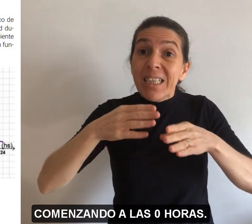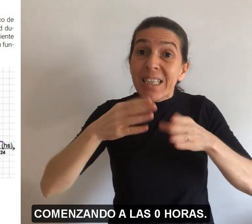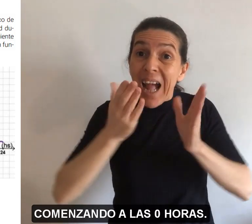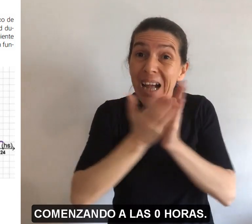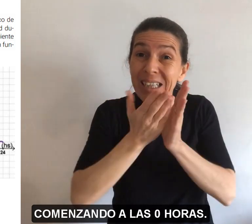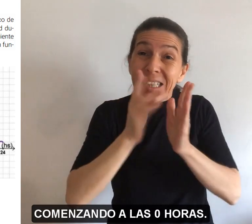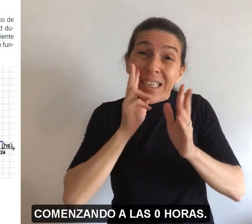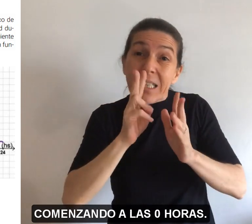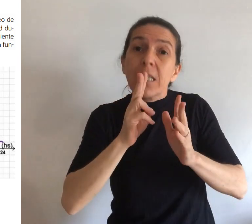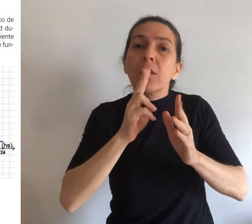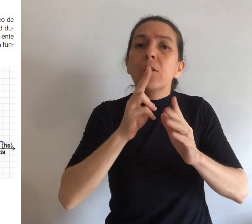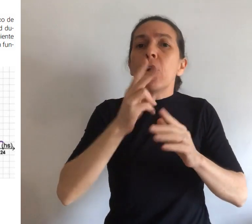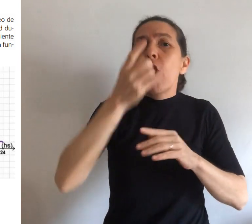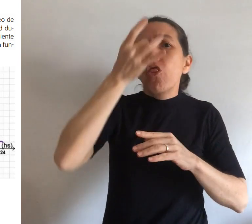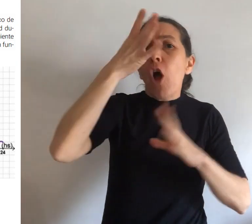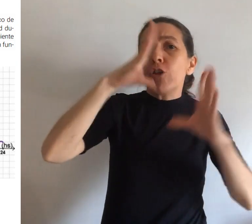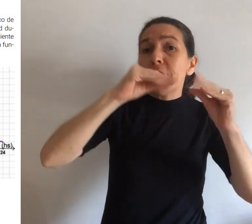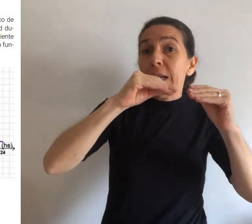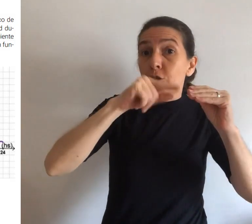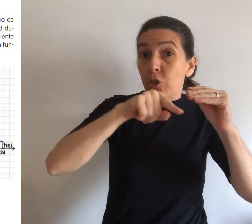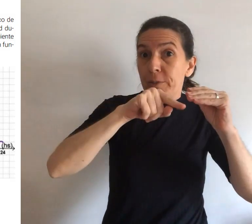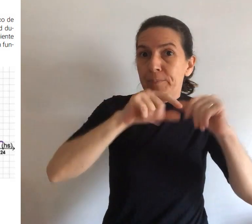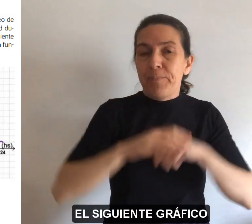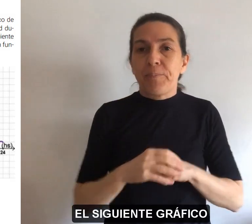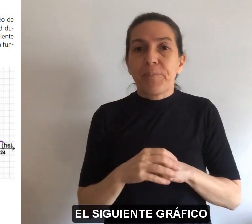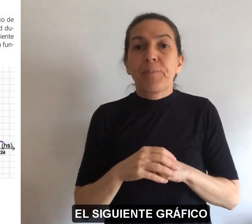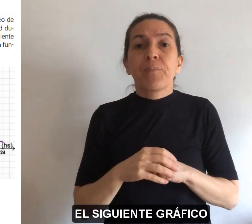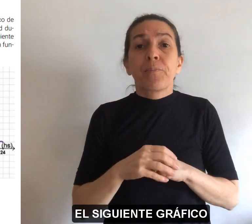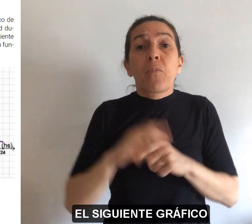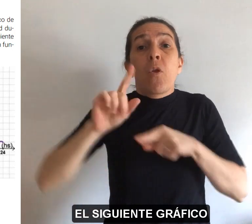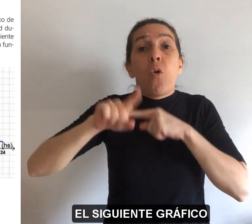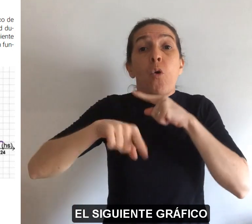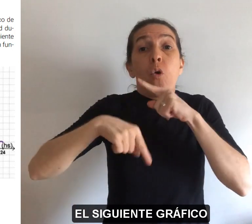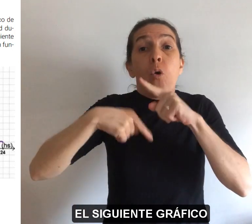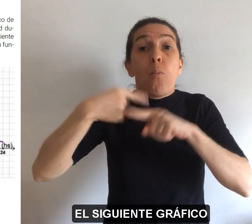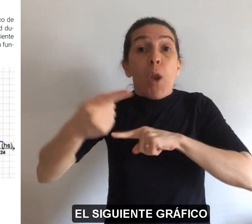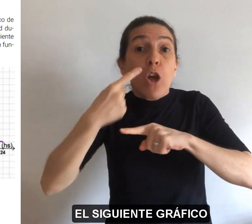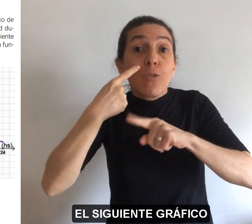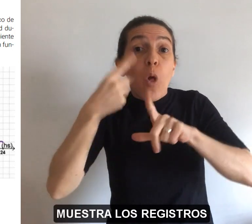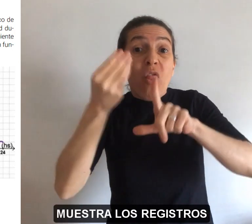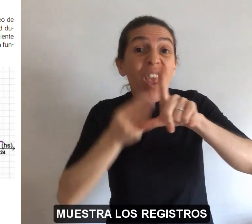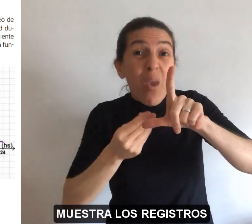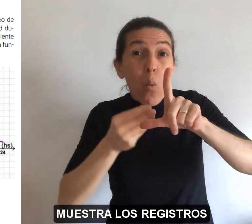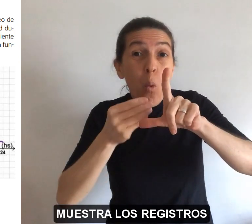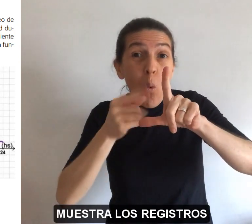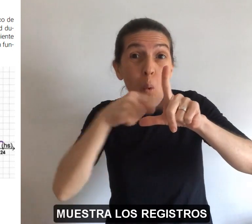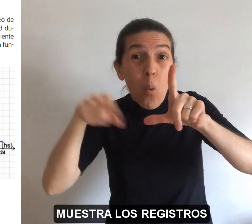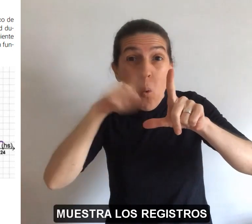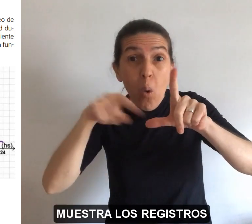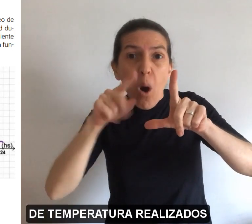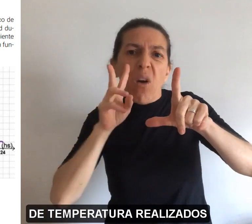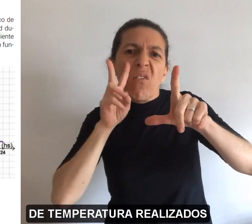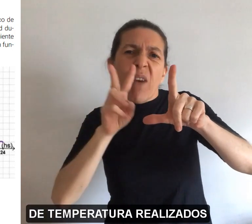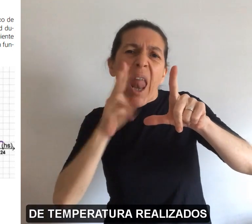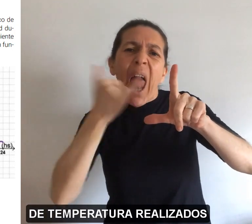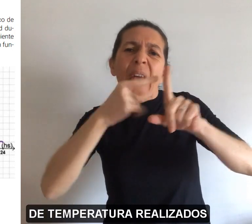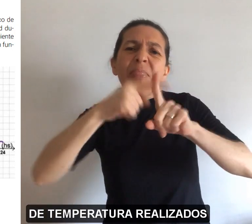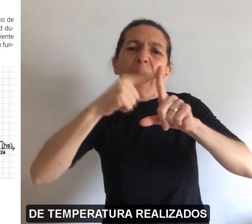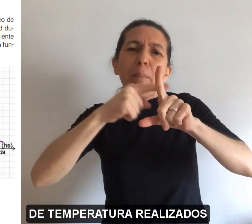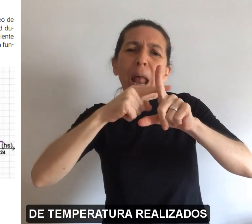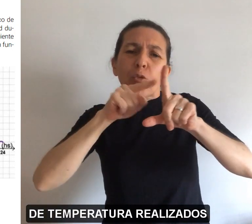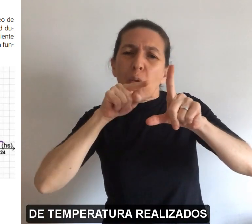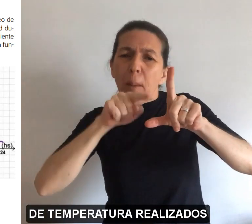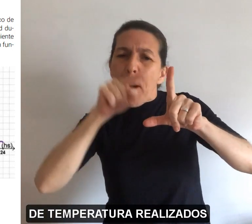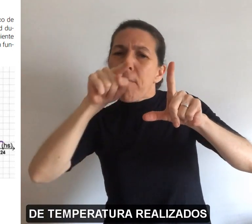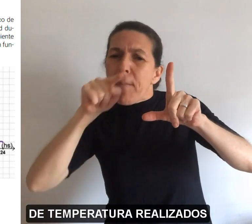0 horas. El siguiente gráfico, muestra los registros de temperatura